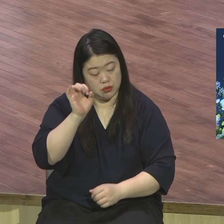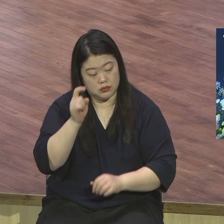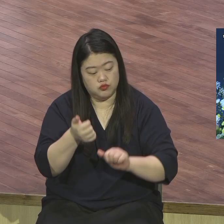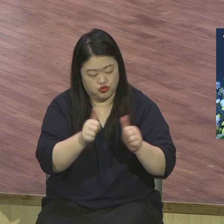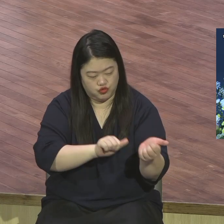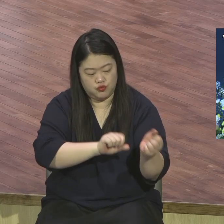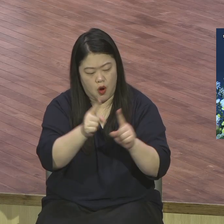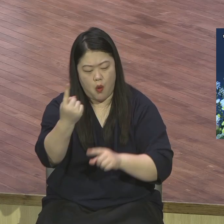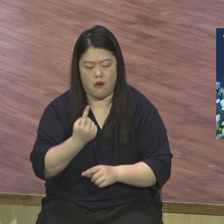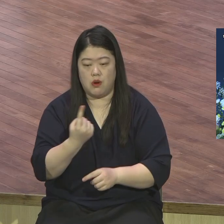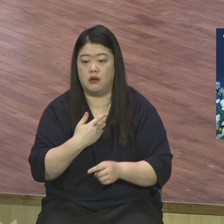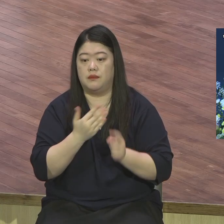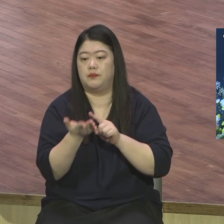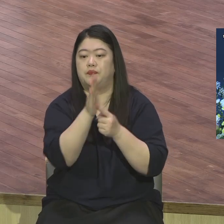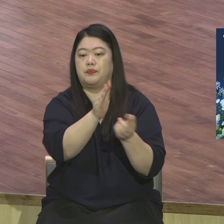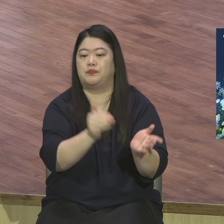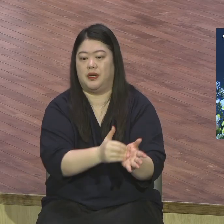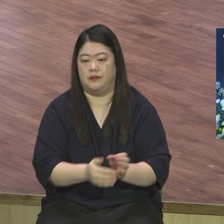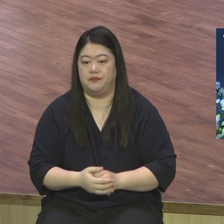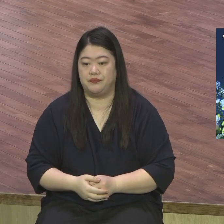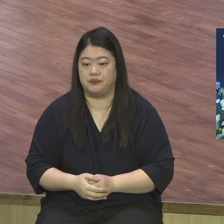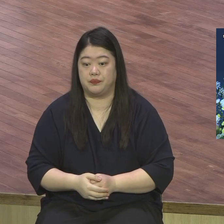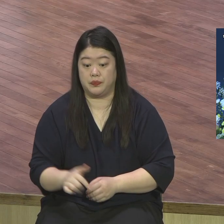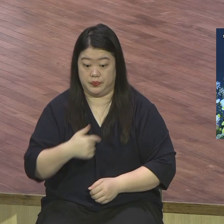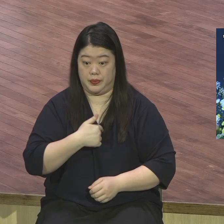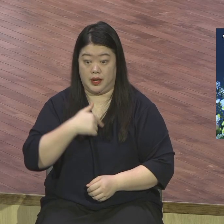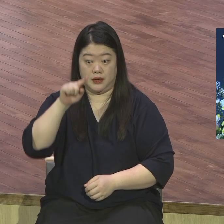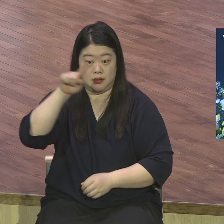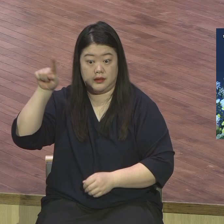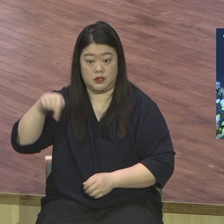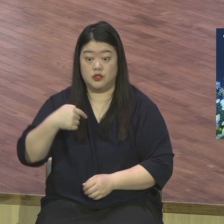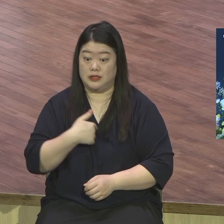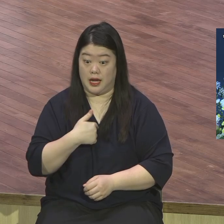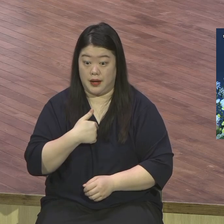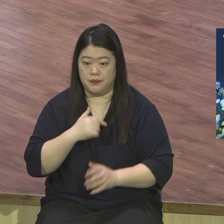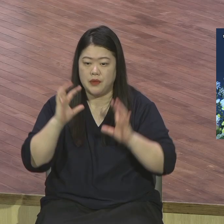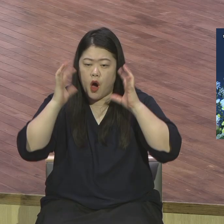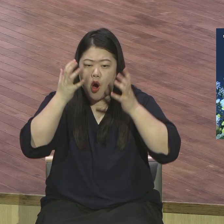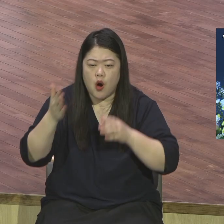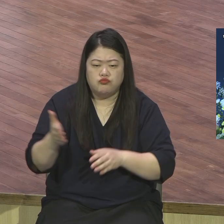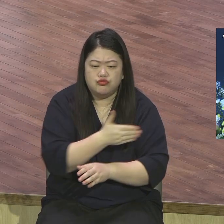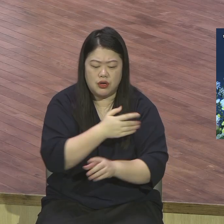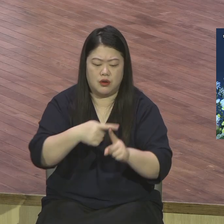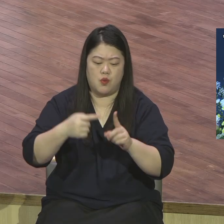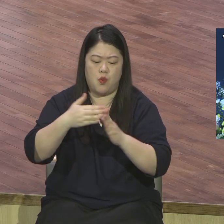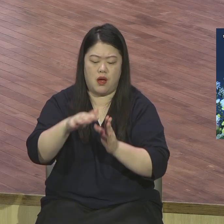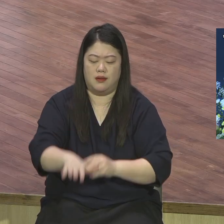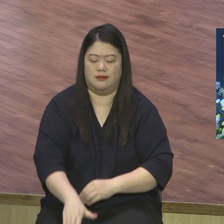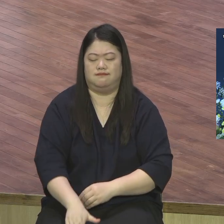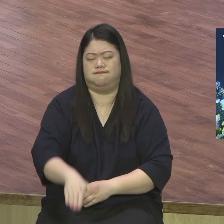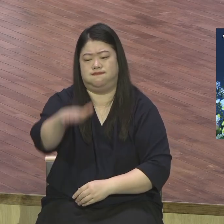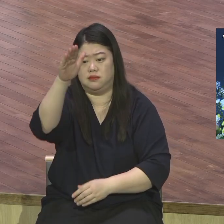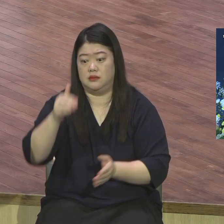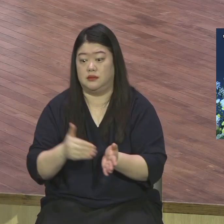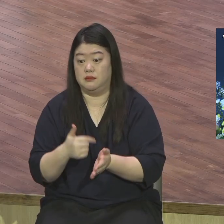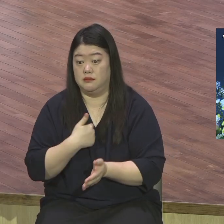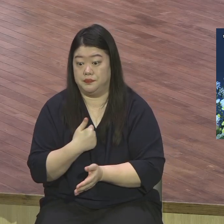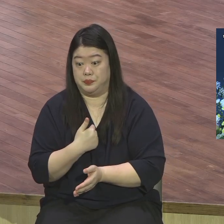교회에서 안 해본 부서가 없을 만큼 다 신앙생활을 평생해왔습니다 목사가